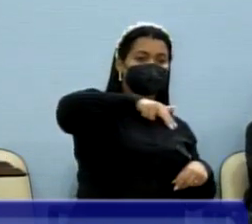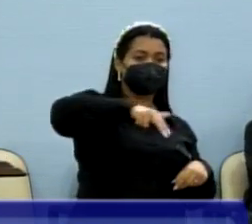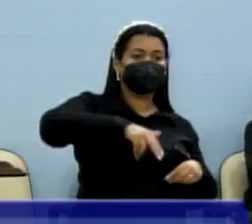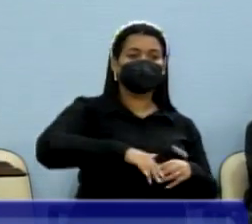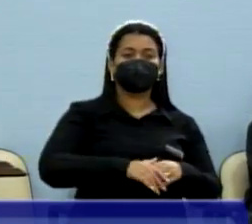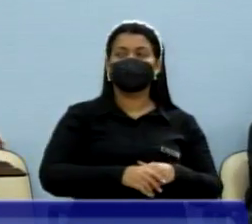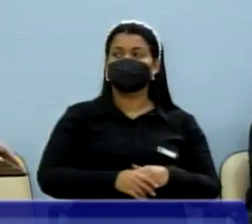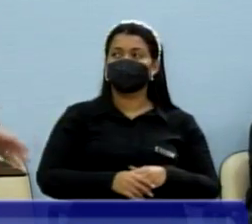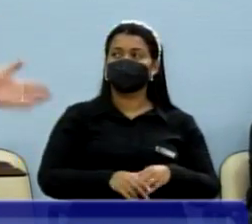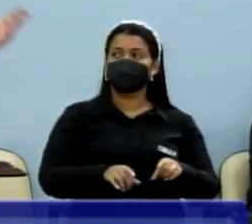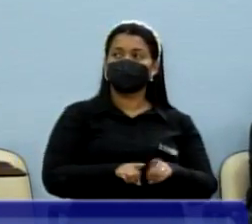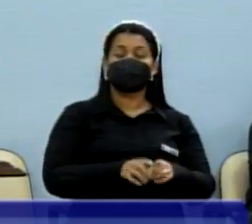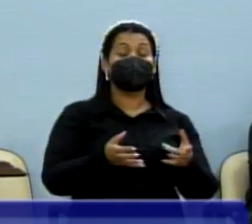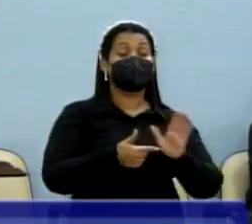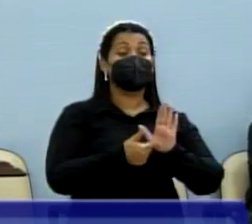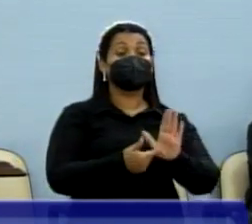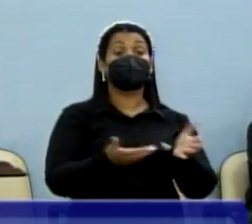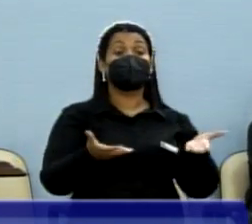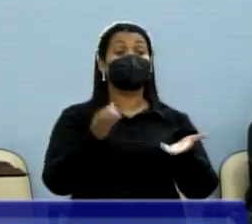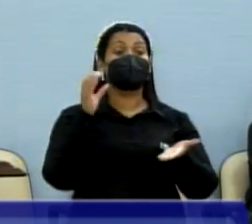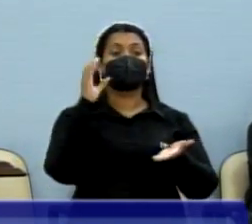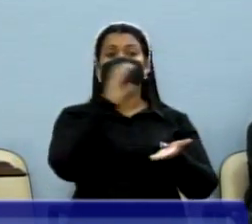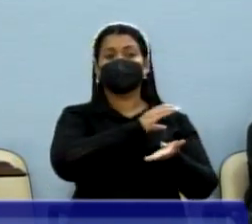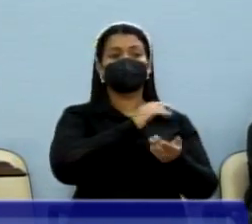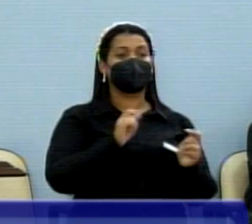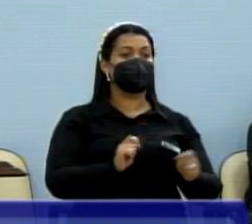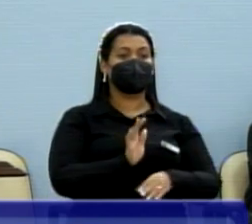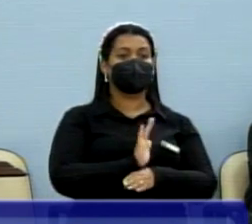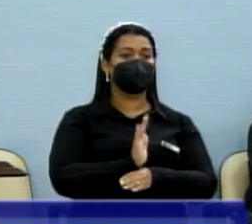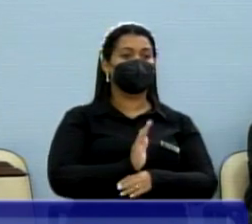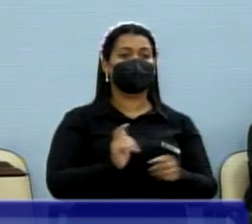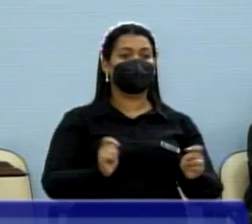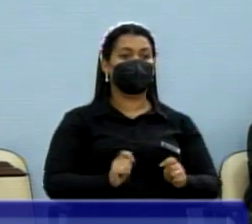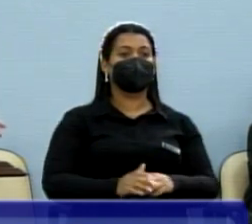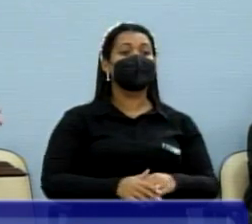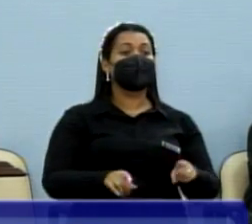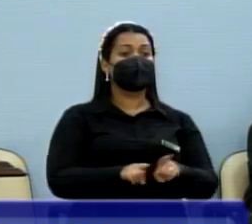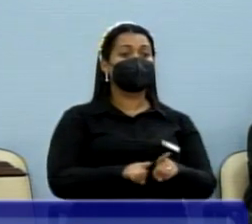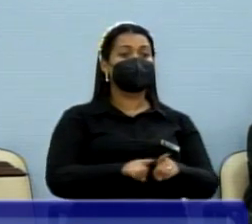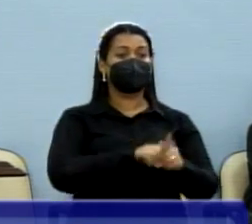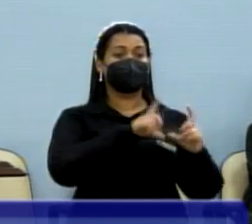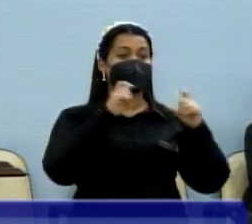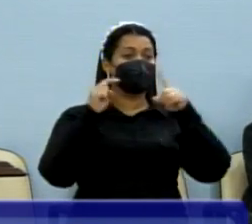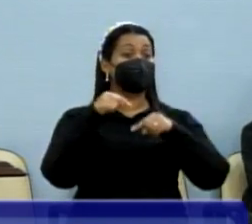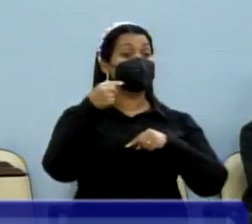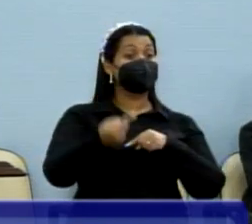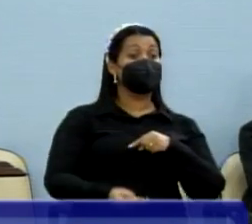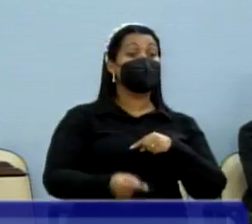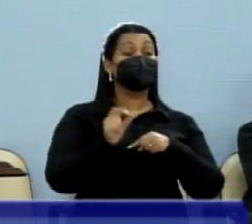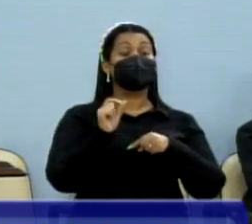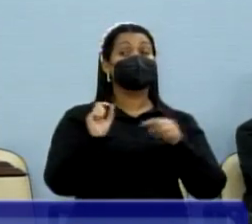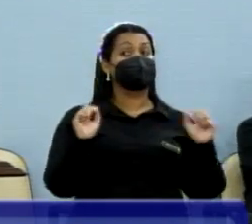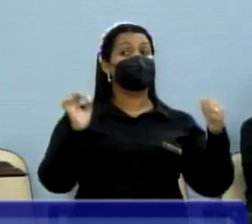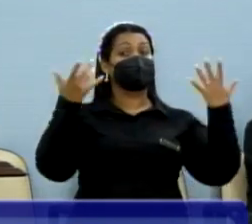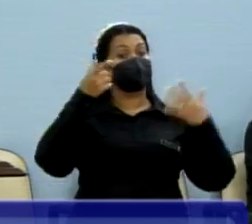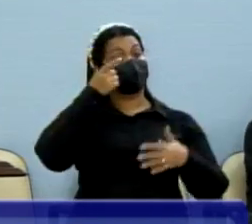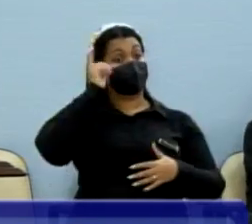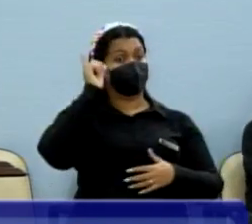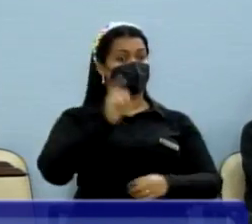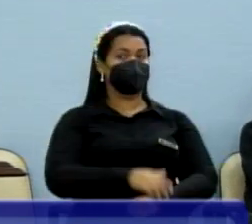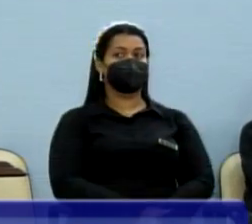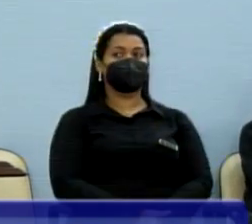E aí eu gostaria de mostrar agora rapidamente o vídeo e as fotos em seguida desse grande evento de ontem.